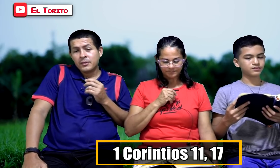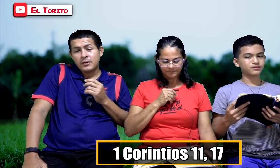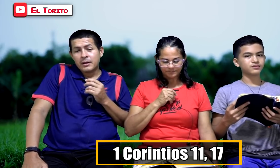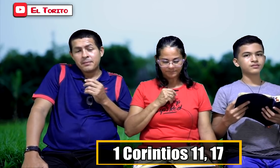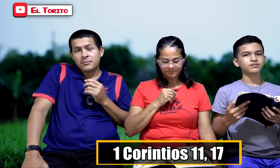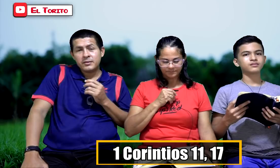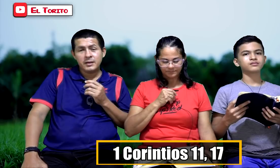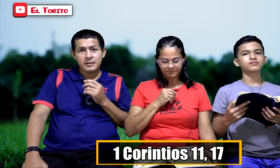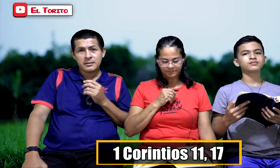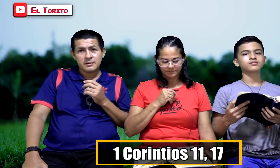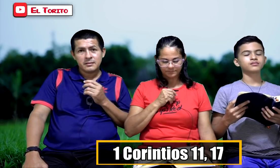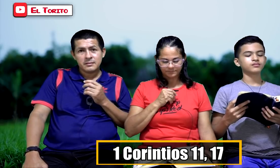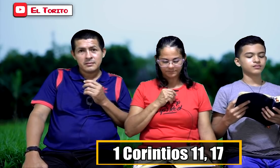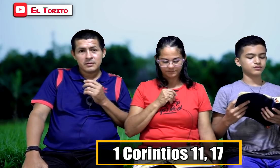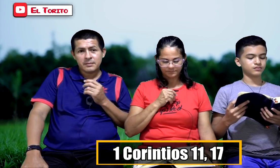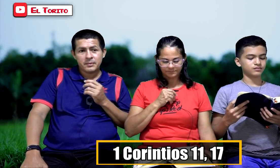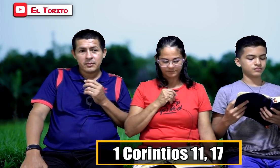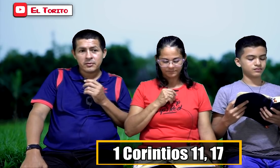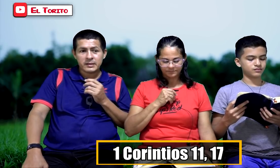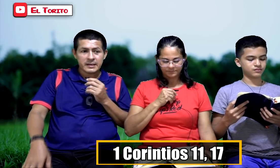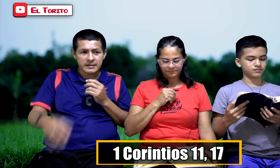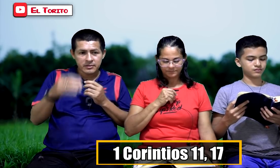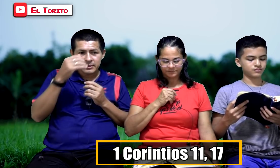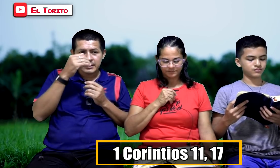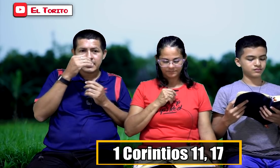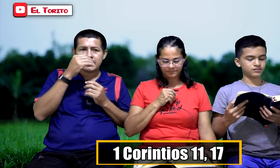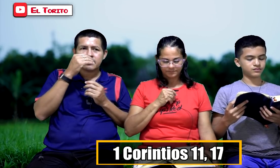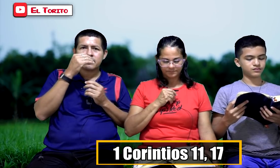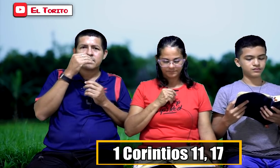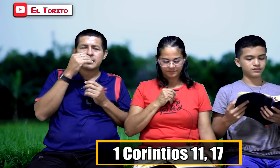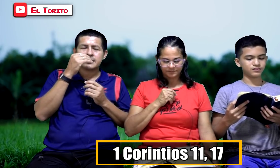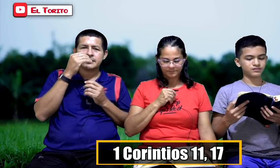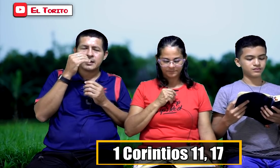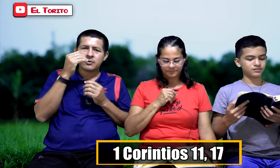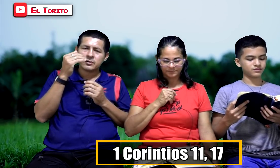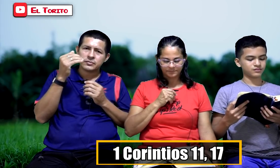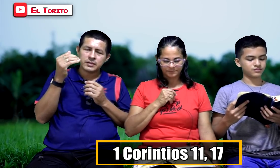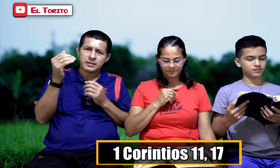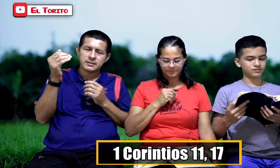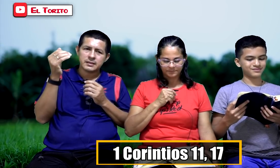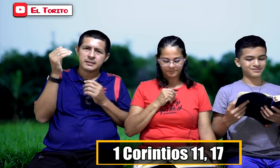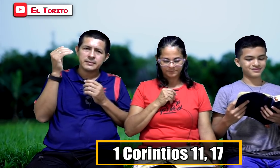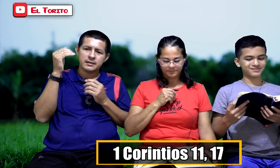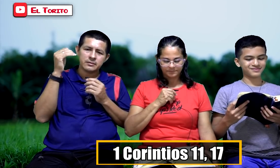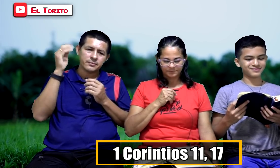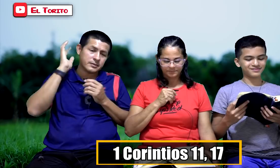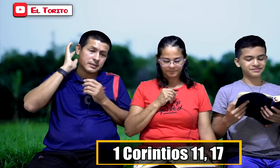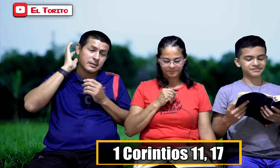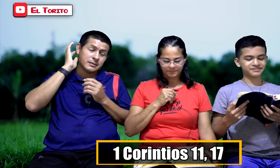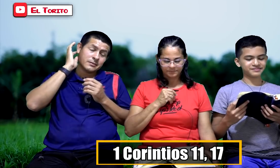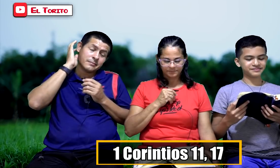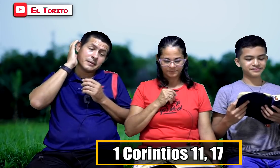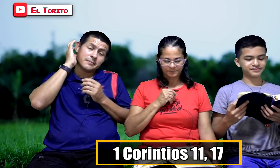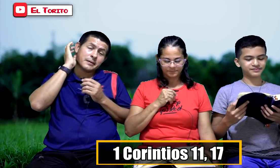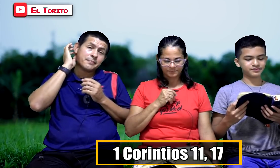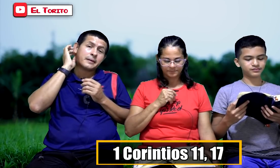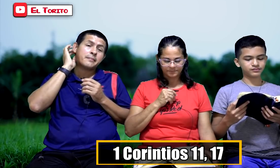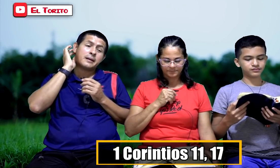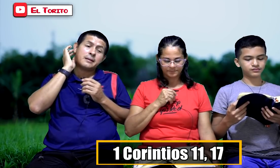aplaudir, no les puedo congraciar lo que ustedes están haciendo porque son más para mal,